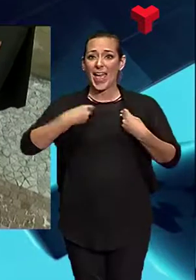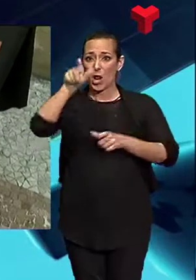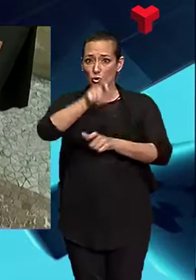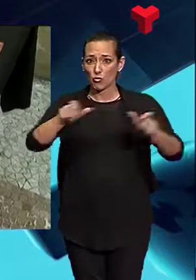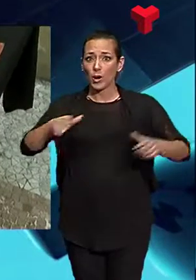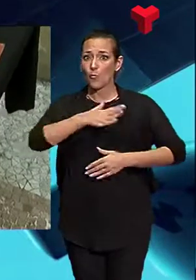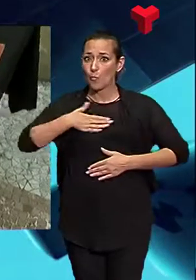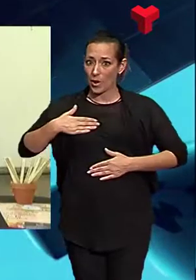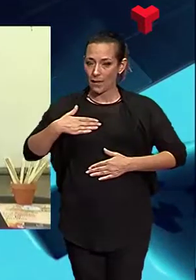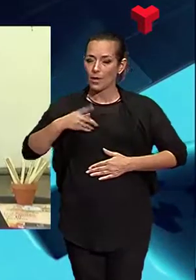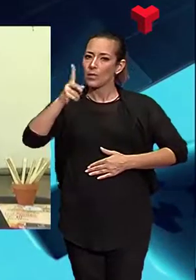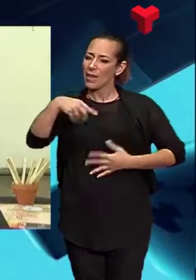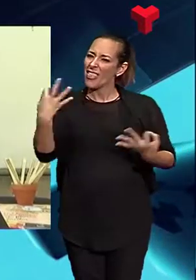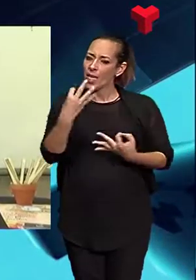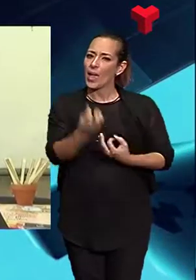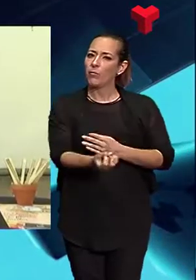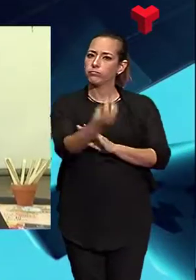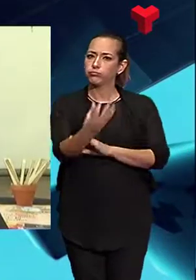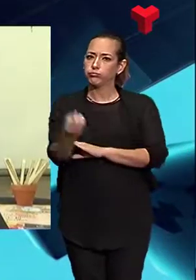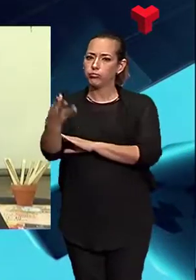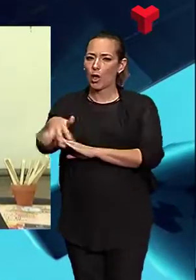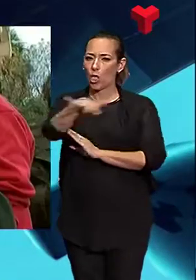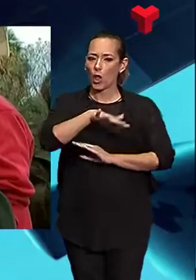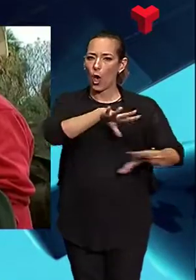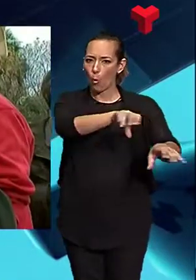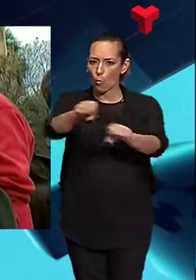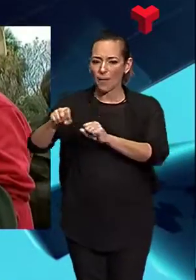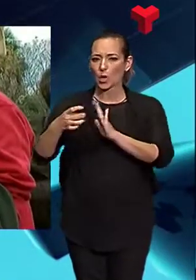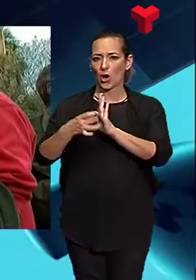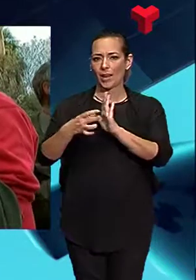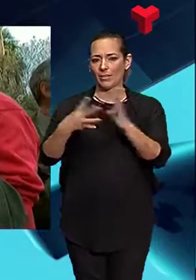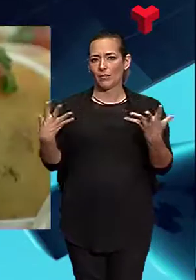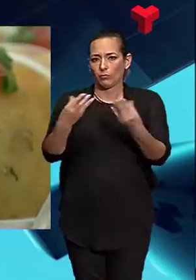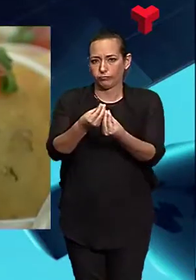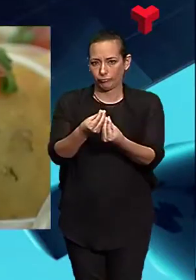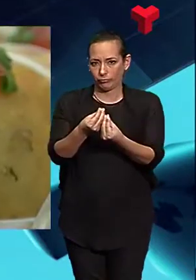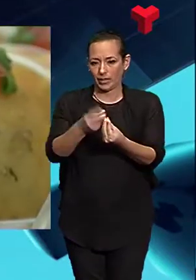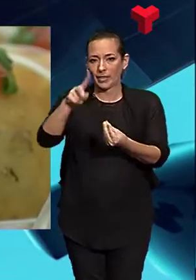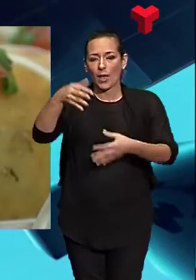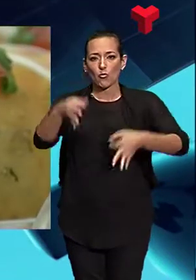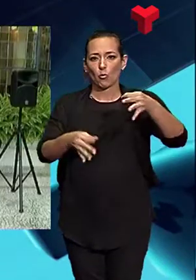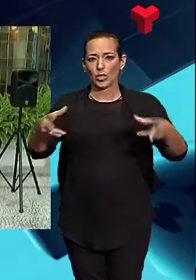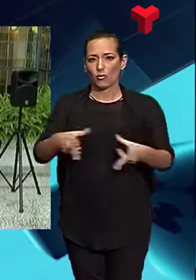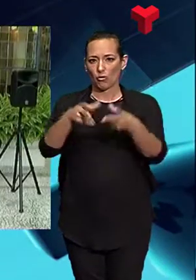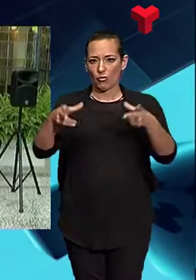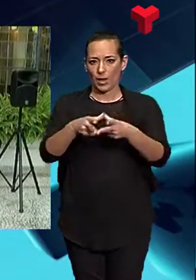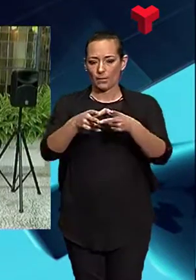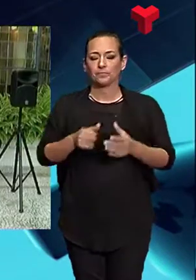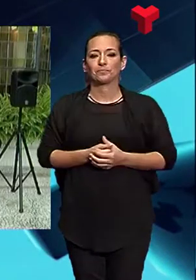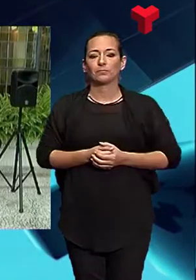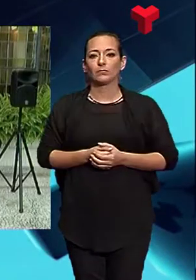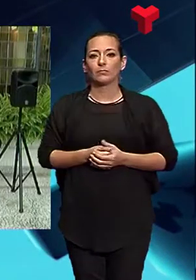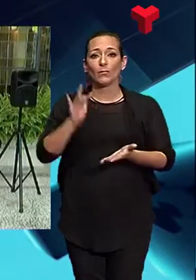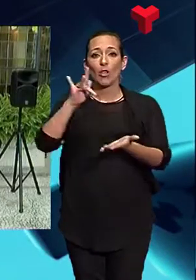també que ens generi una ocupació de qualitat, una ocupació que tingui molt present també la justícia social. En la